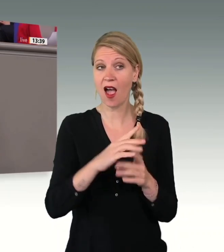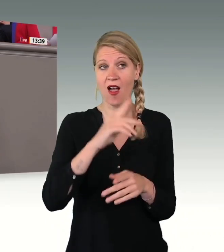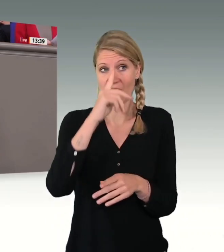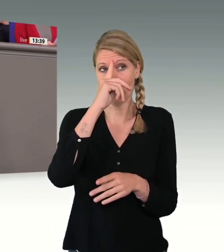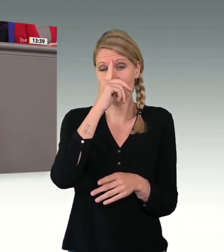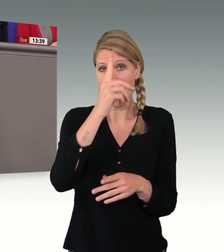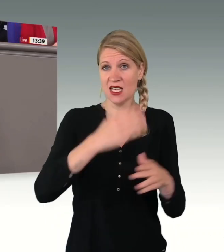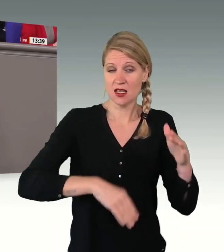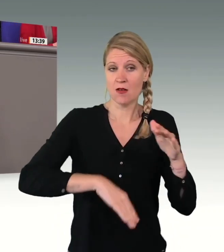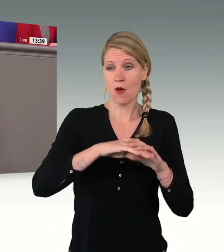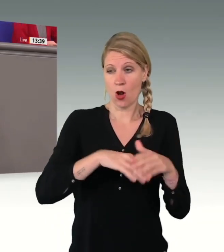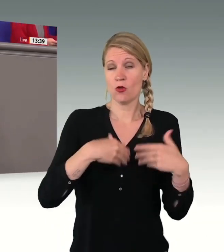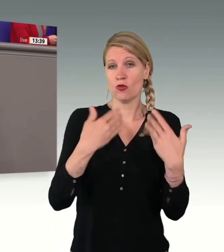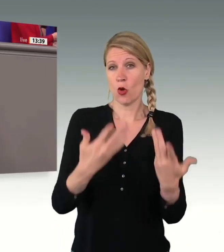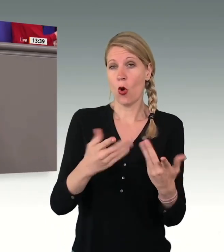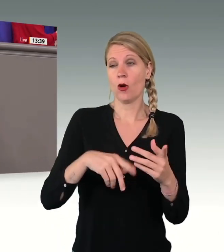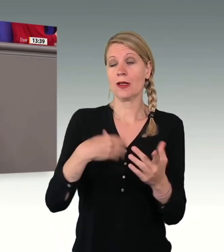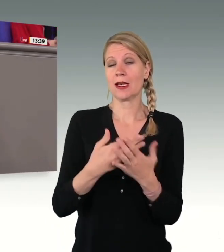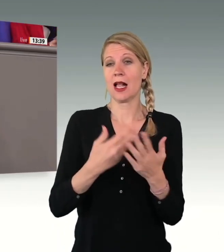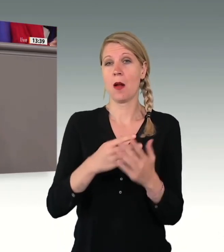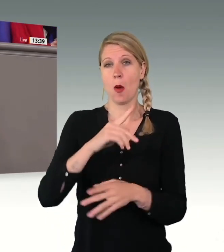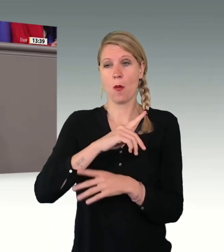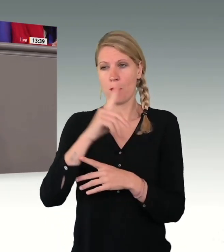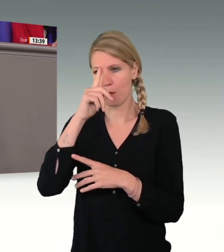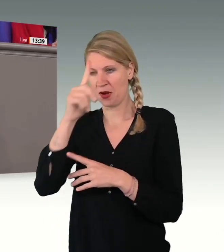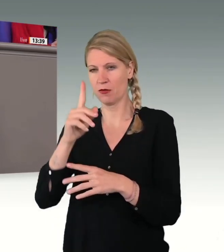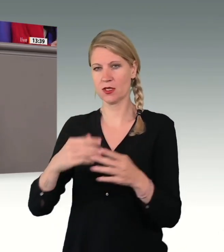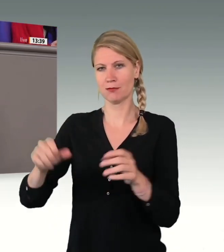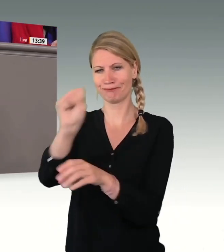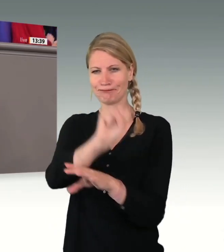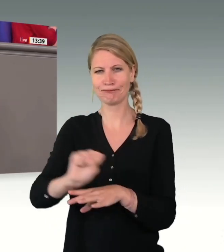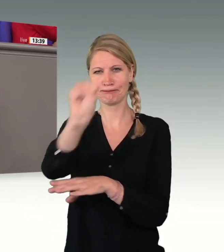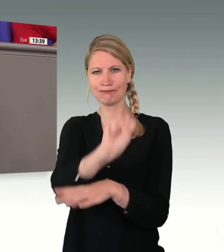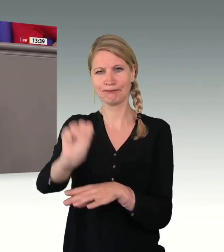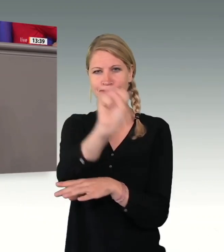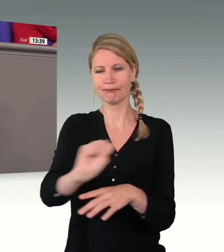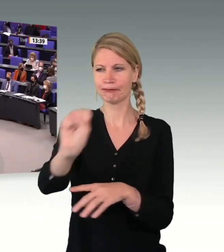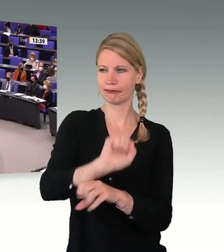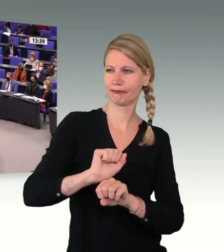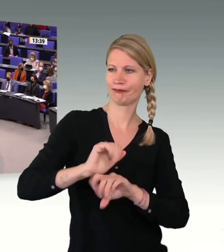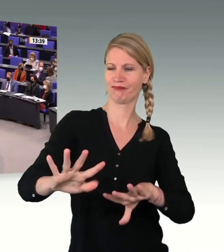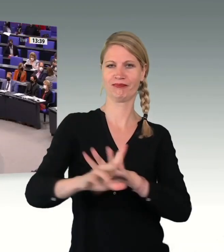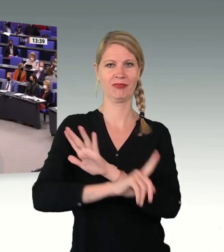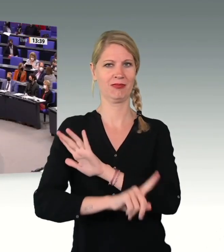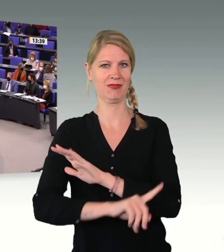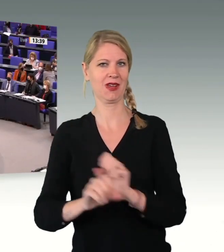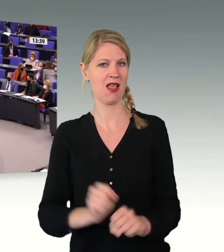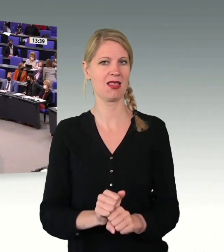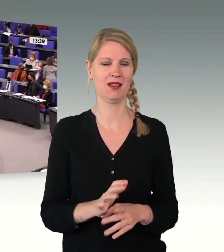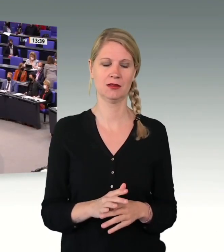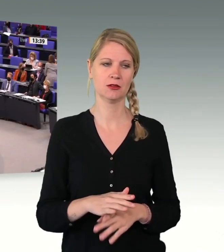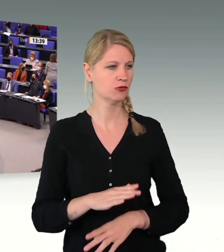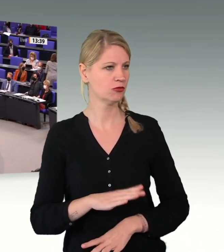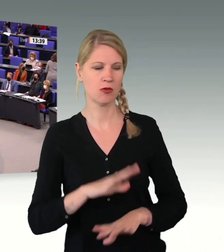Zahlen für ihre demagogischen Zwecke. Dafür sollten sie sich schämen. Wenn die AfD fordert, die